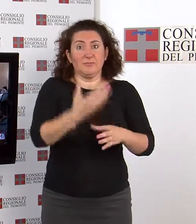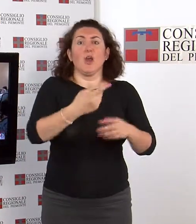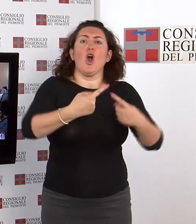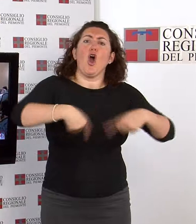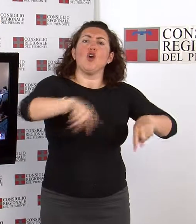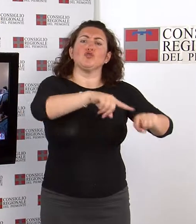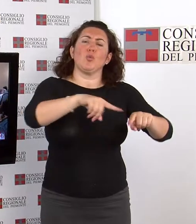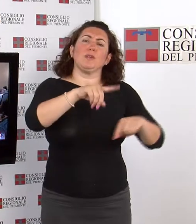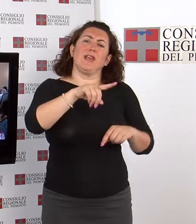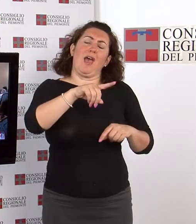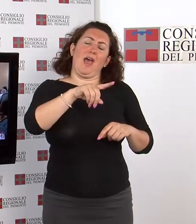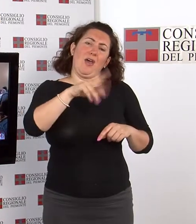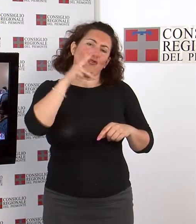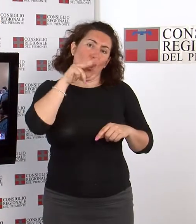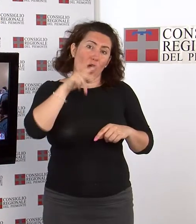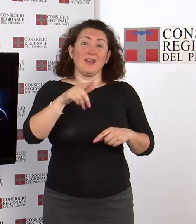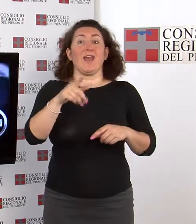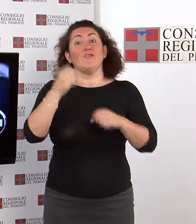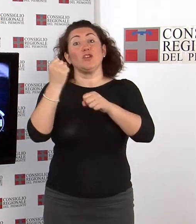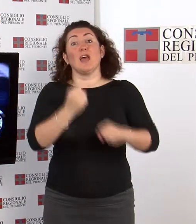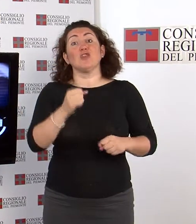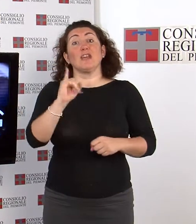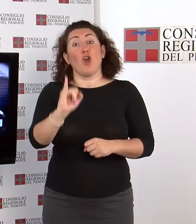Fondazione Nocentini e l'Istituto Salvemini